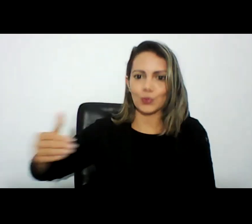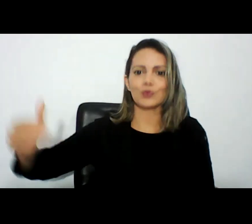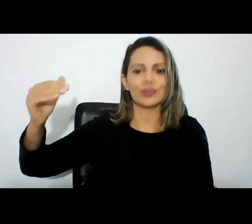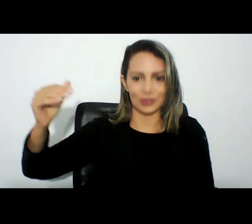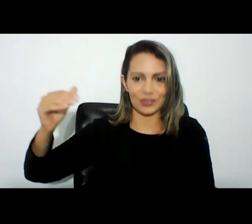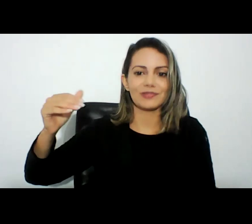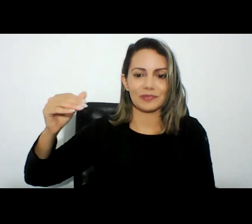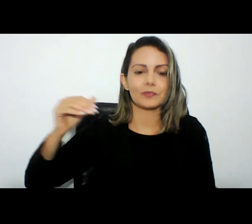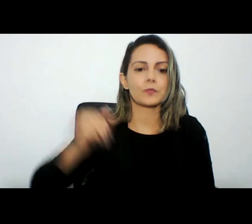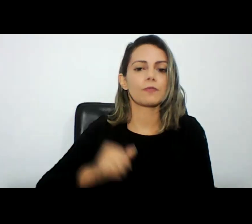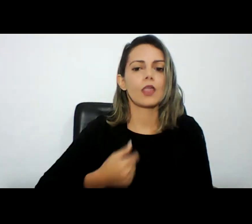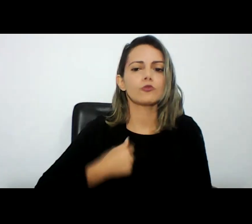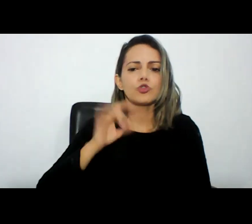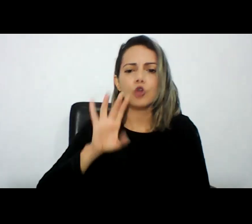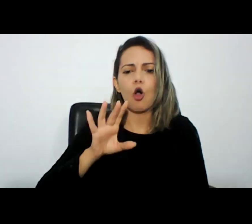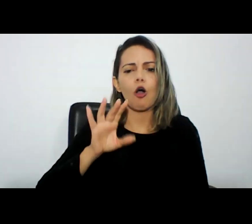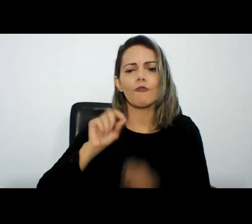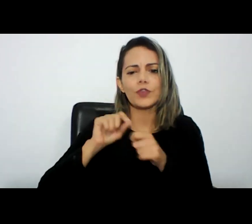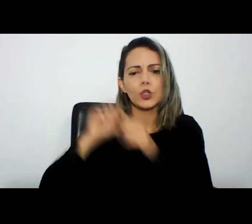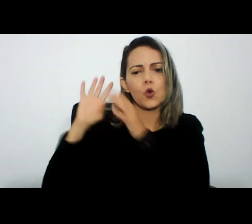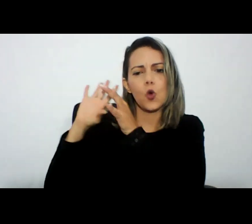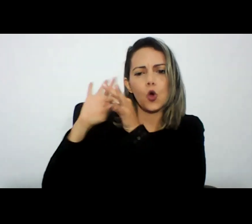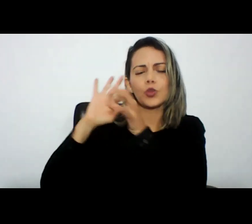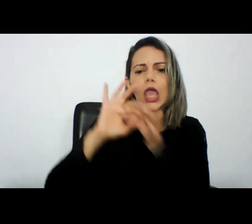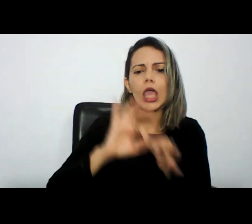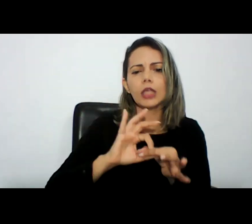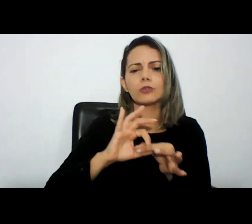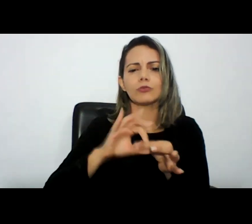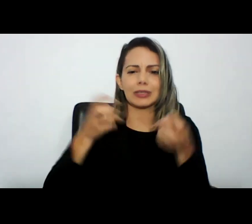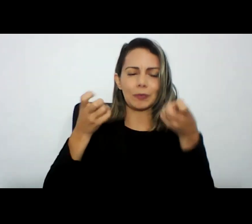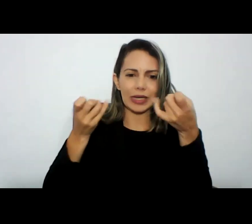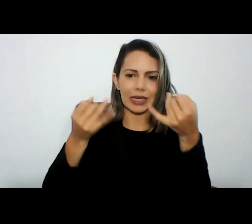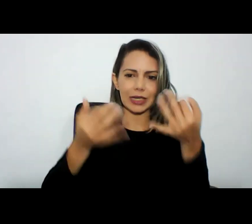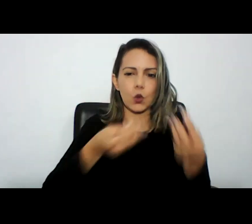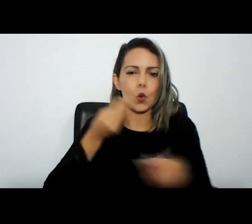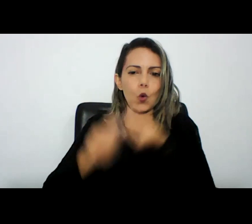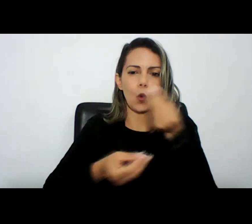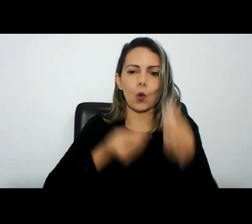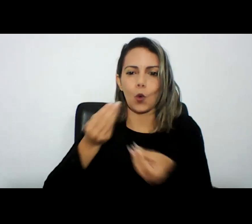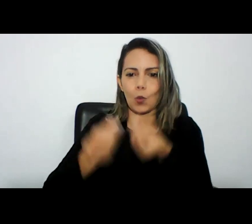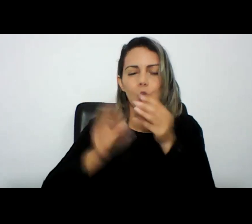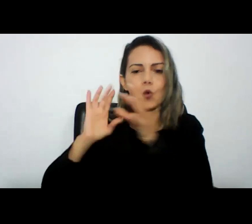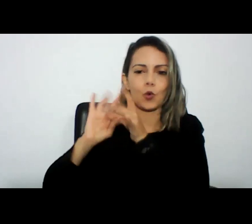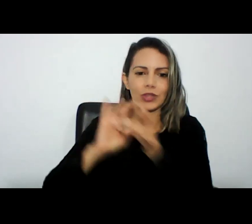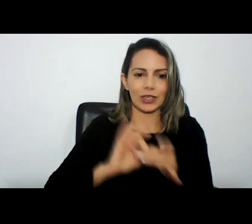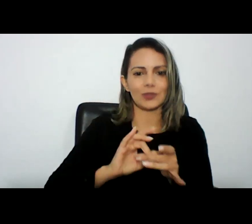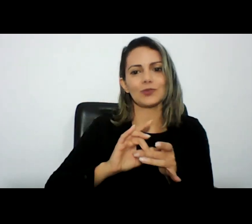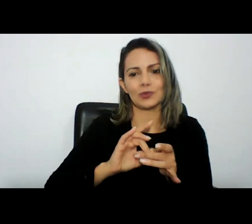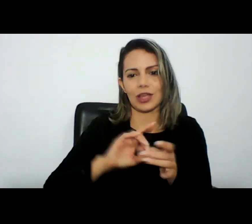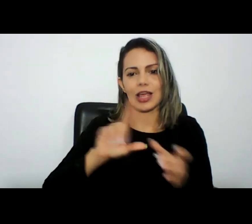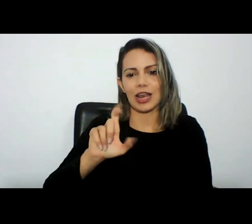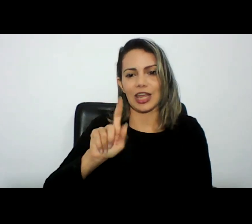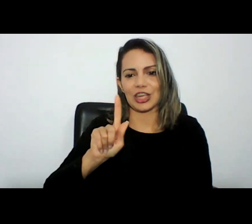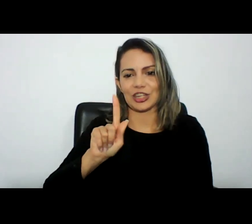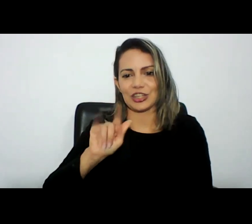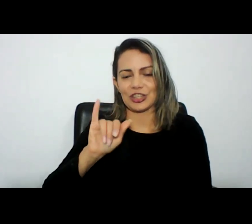evolução legislativa desse tema tanto no CPP quanto numa legislação à parte porque